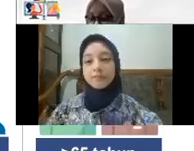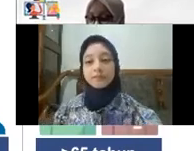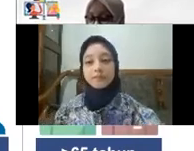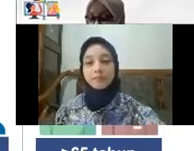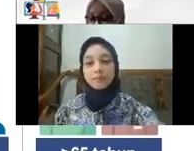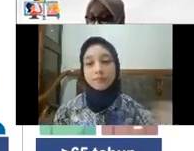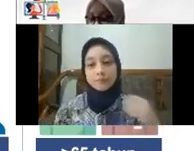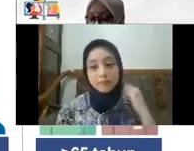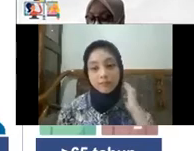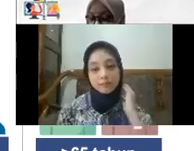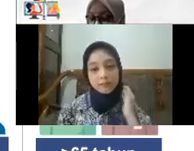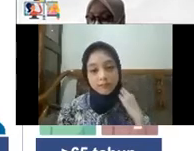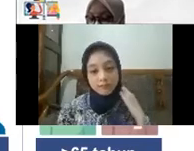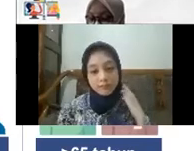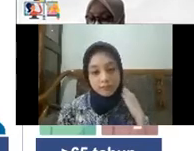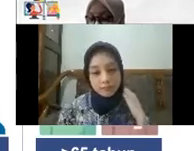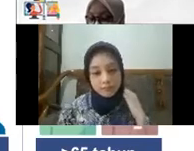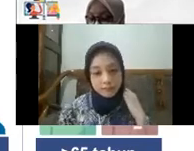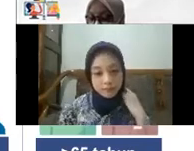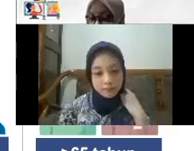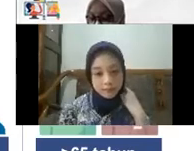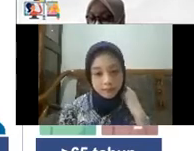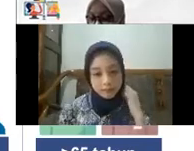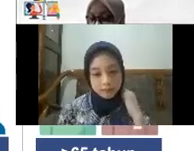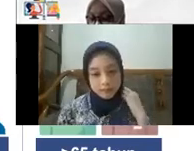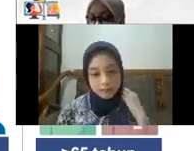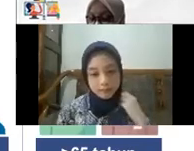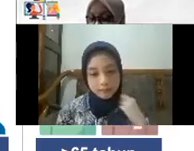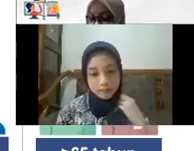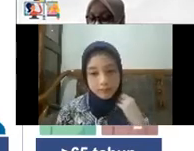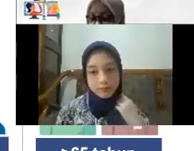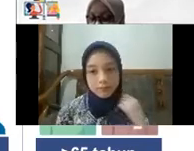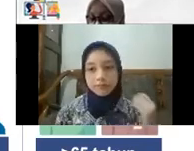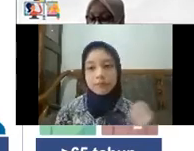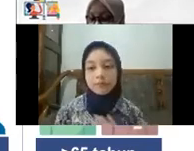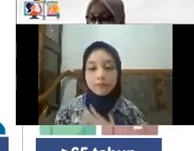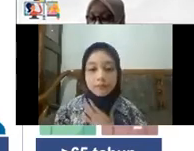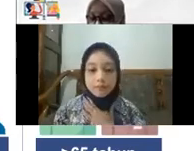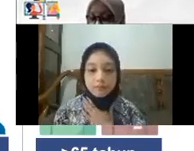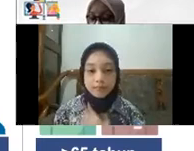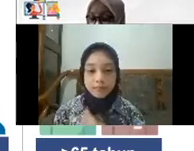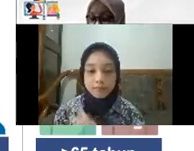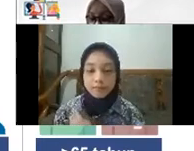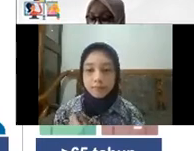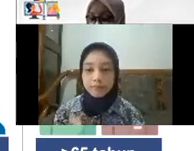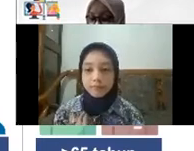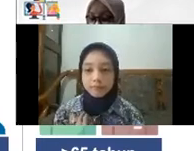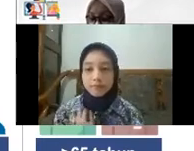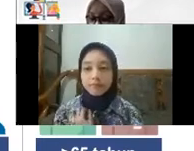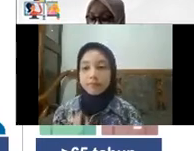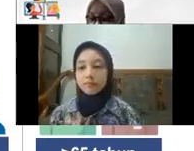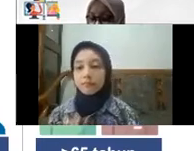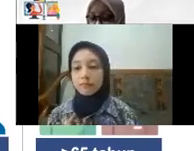Harus dilindungi Dan bisa tumbuh Dengan optimal Yang saat ini Masuk generasi